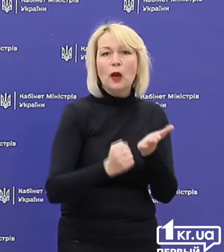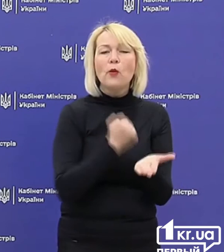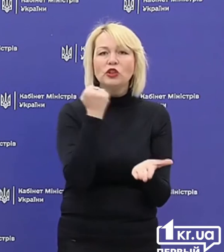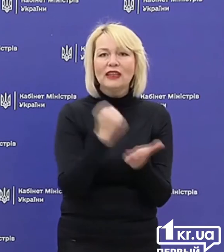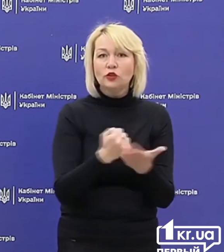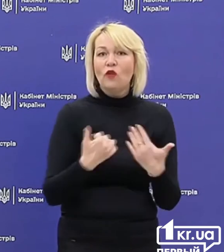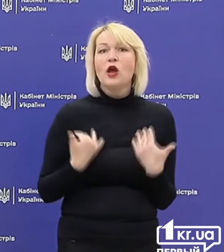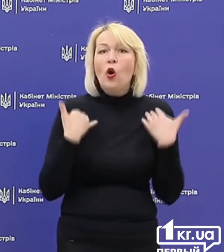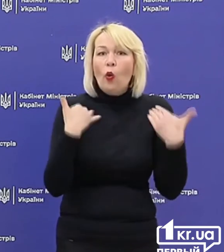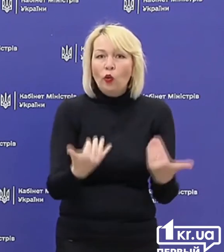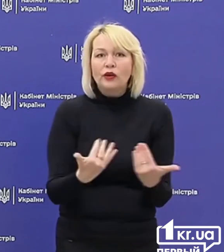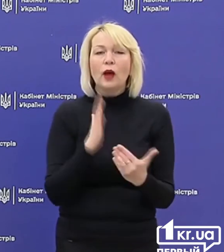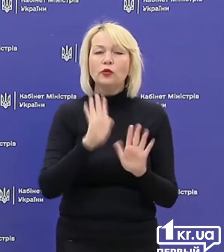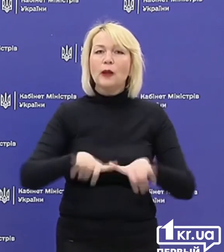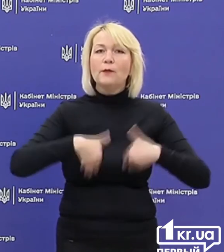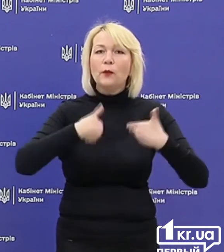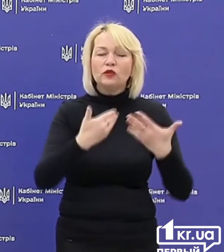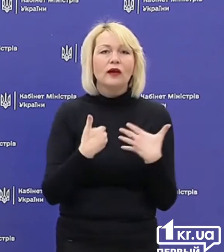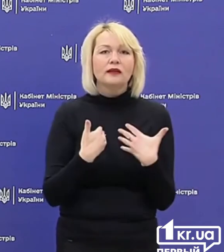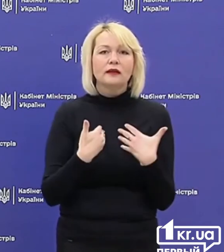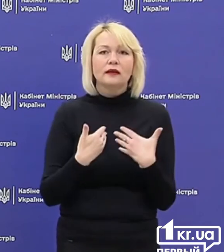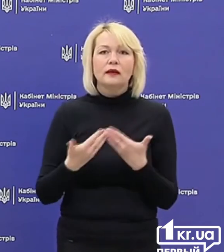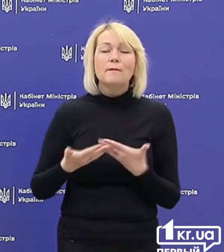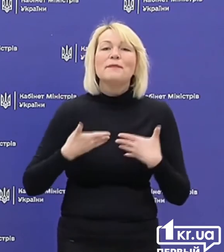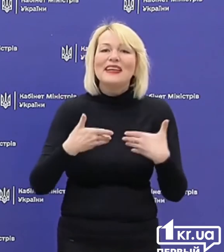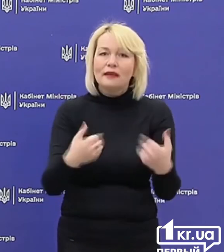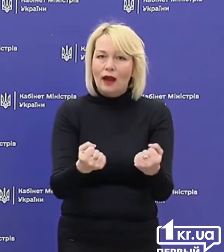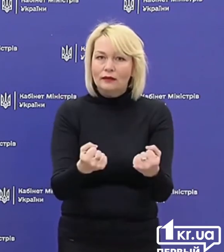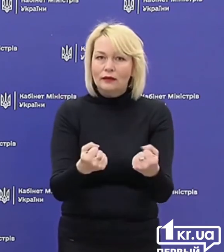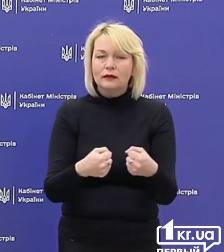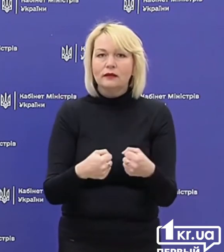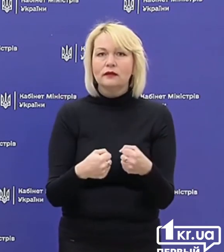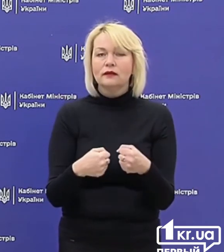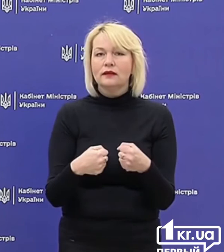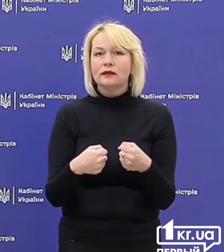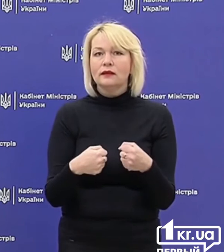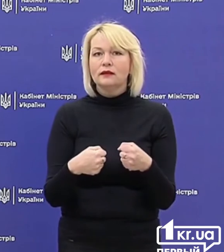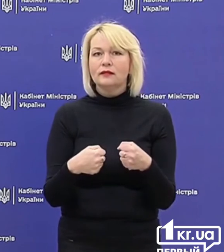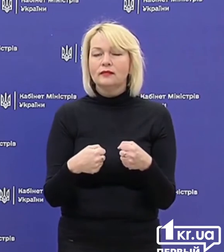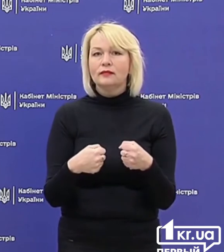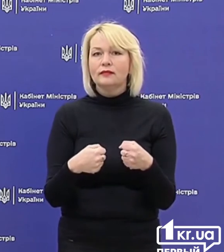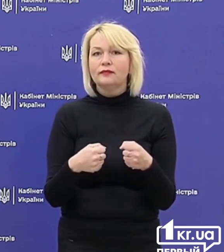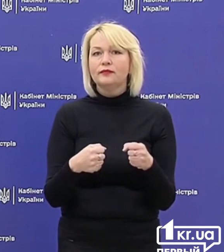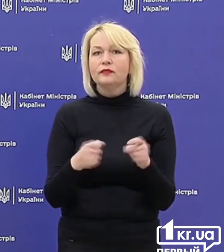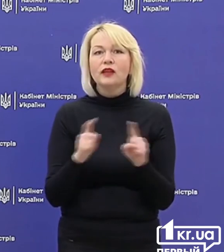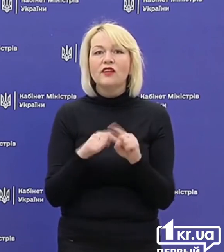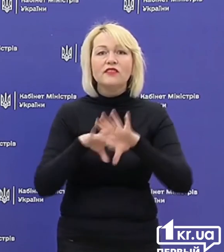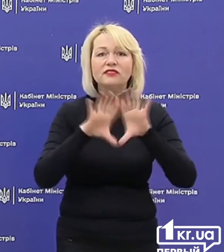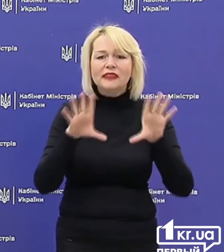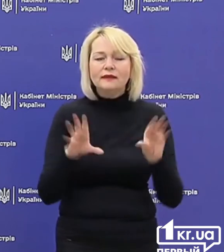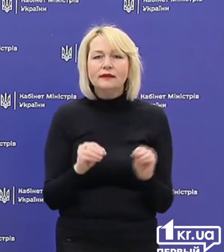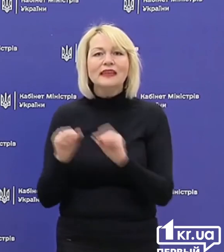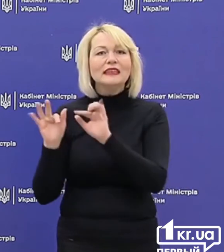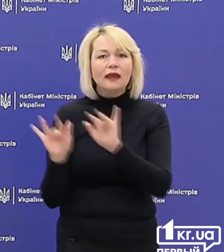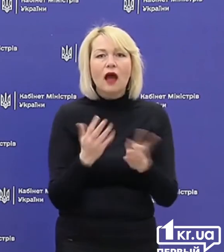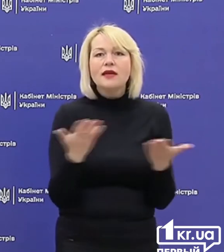уряду, якому будемо пропонувати прийняти, що всі ці заходи, які